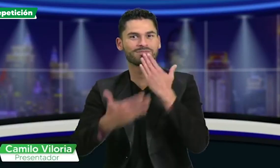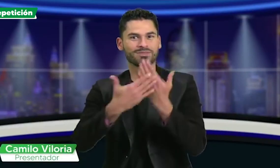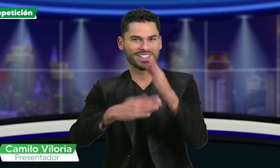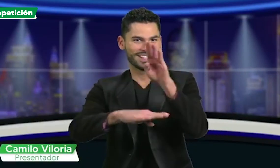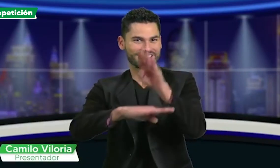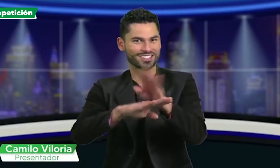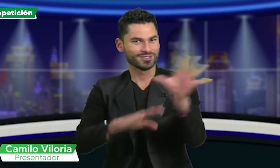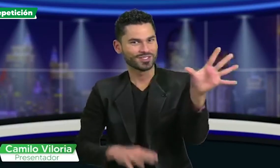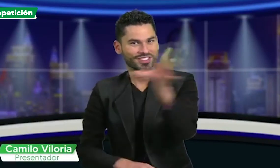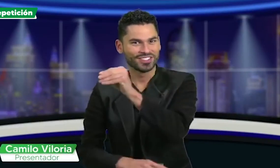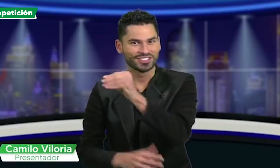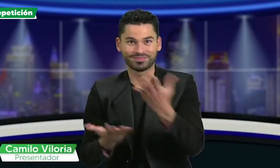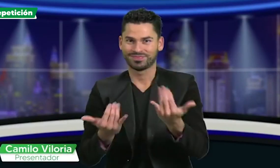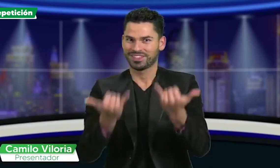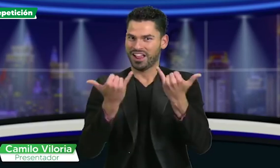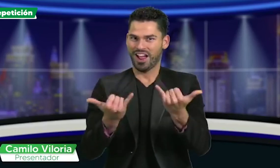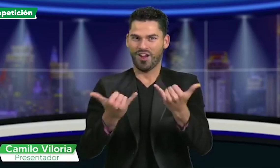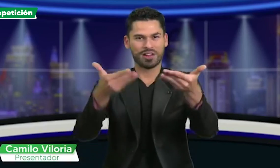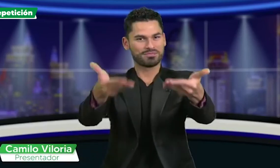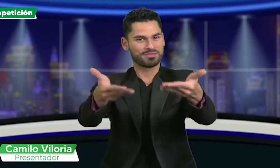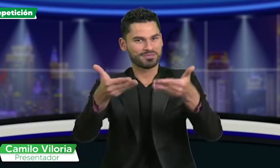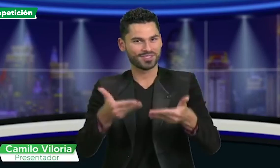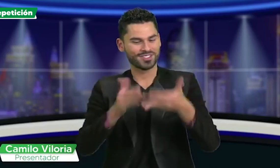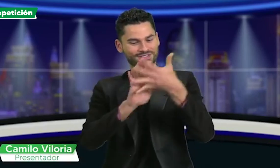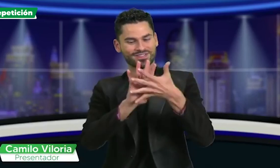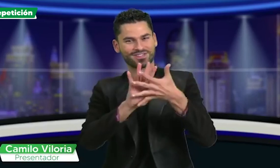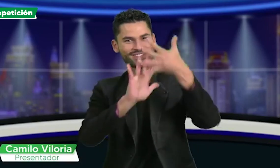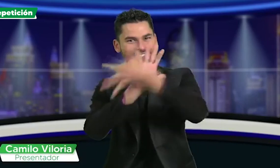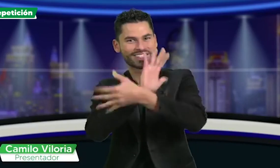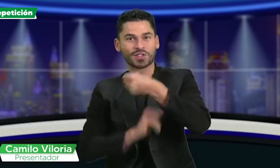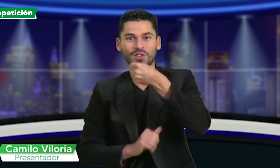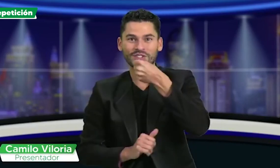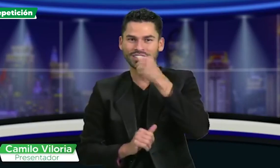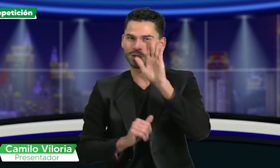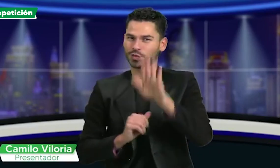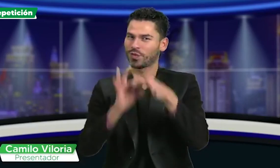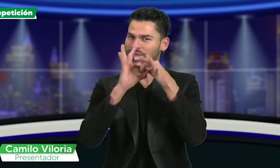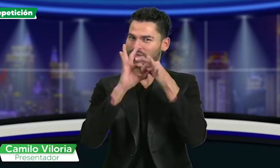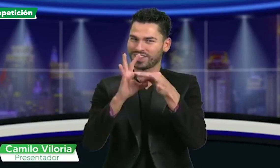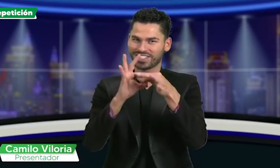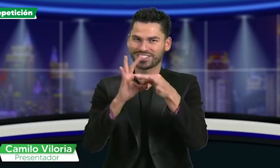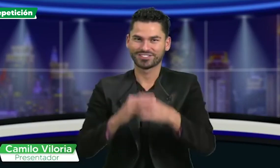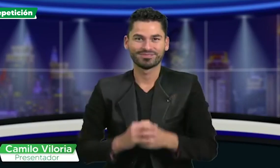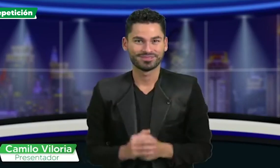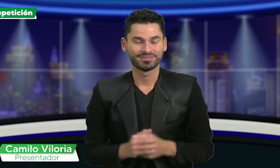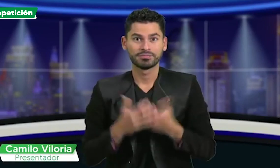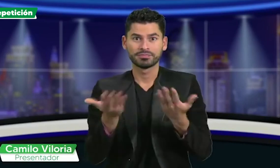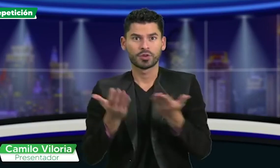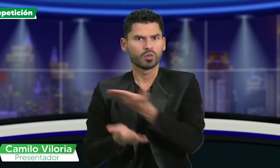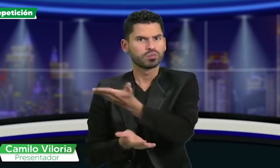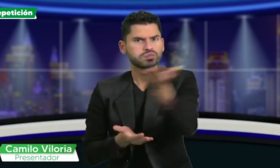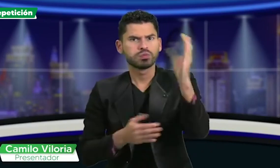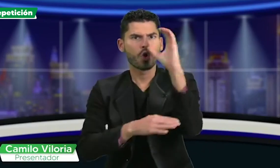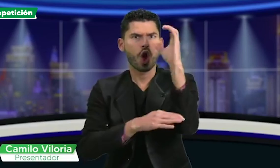Hola, muy buenas tardes para todos. Sean bienvenidos a Noticeñales, el noticiero de FENASCOL,